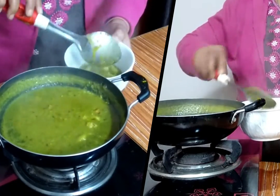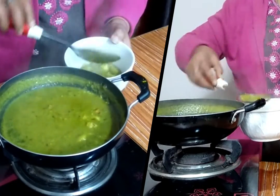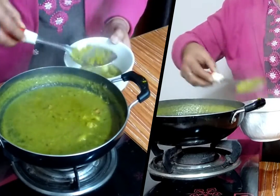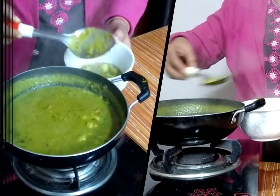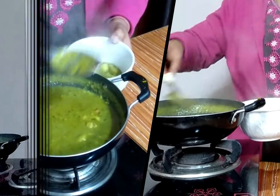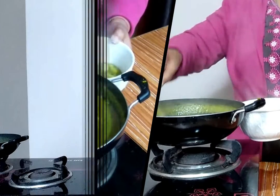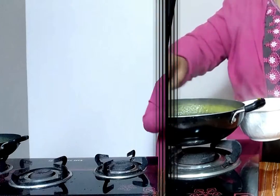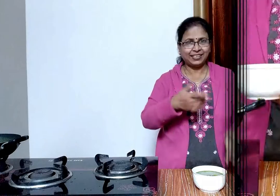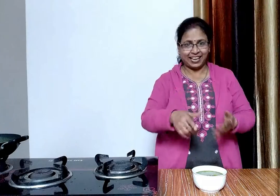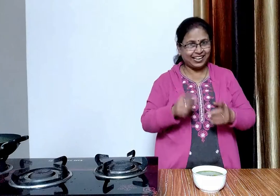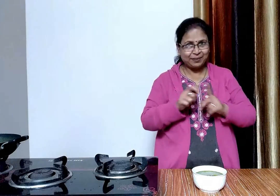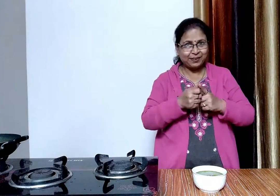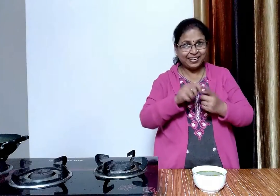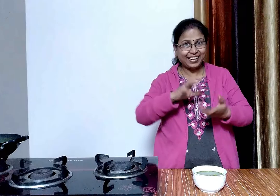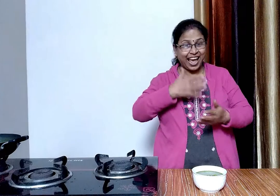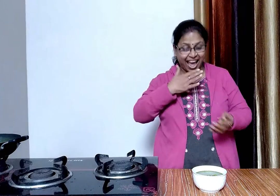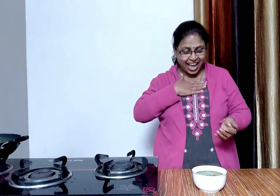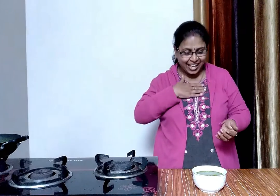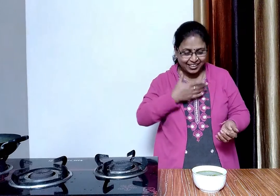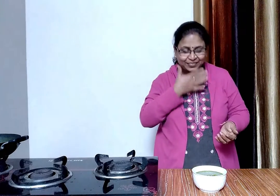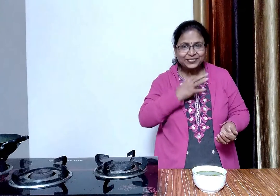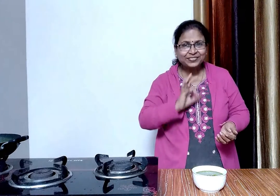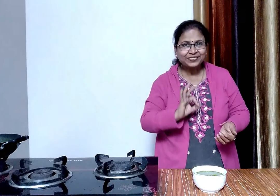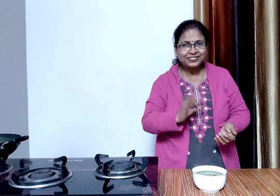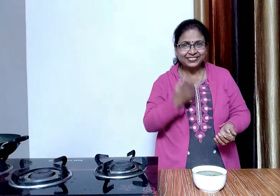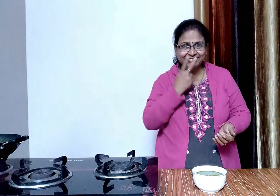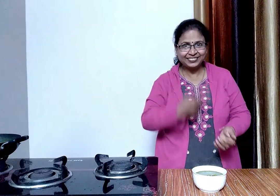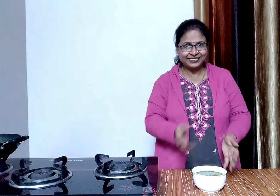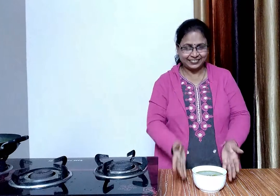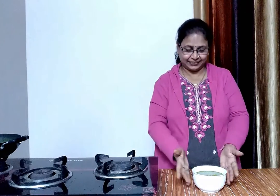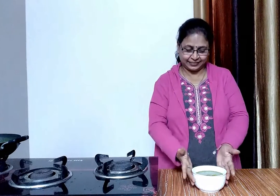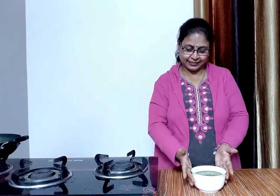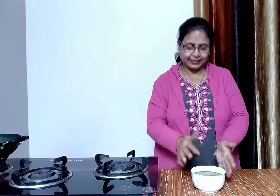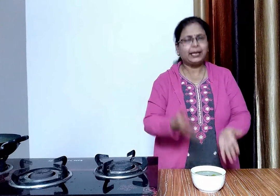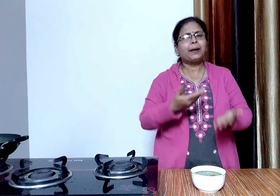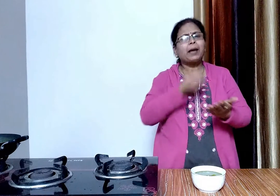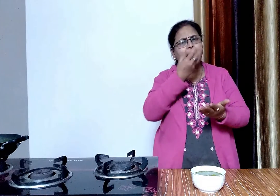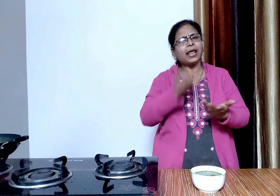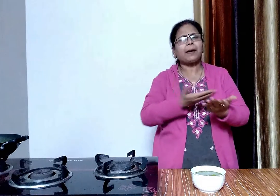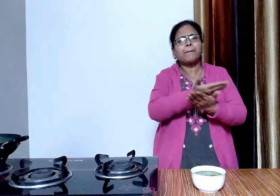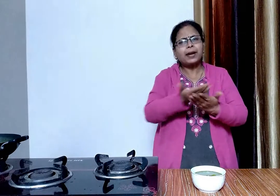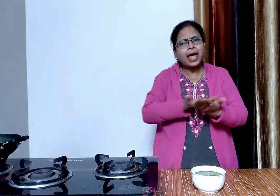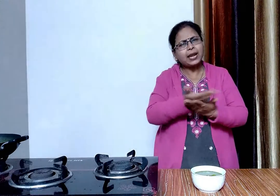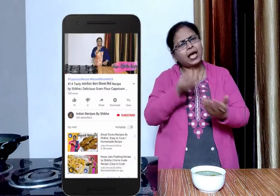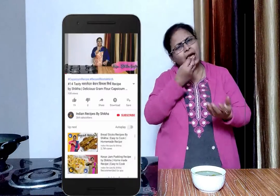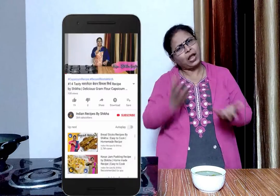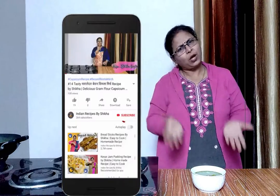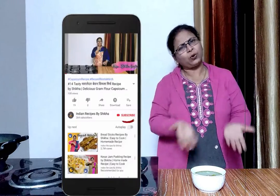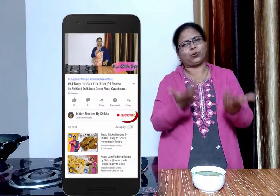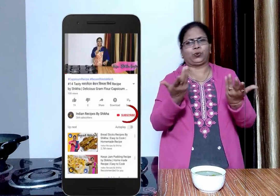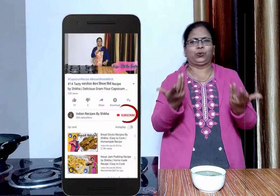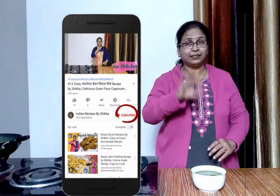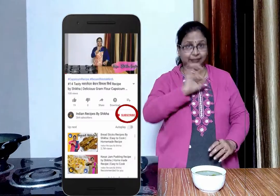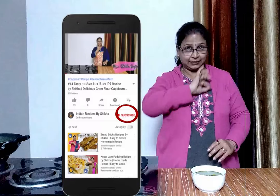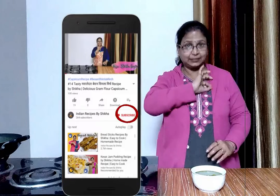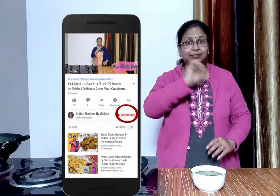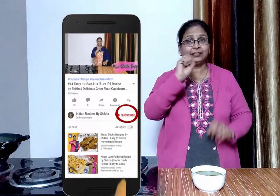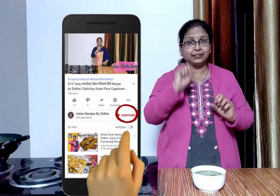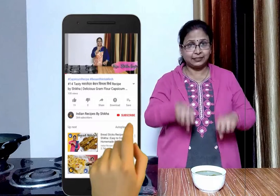मटर की हरी सच्वी दिखने में सुन्दर लग रही है आप इसे पराठे ये चपाती की साथ सर्फ कर सकते हैं अगर आपको मेरी